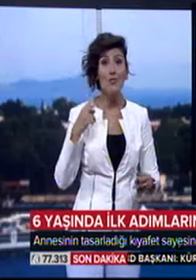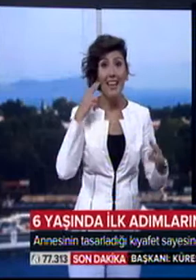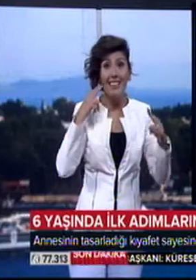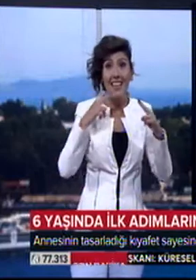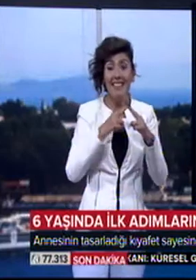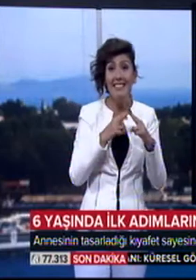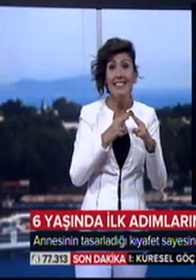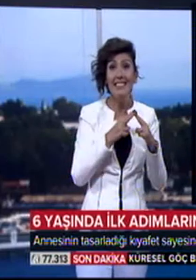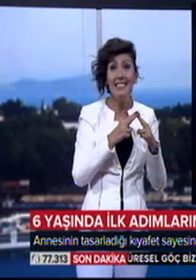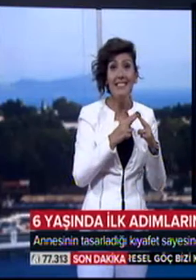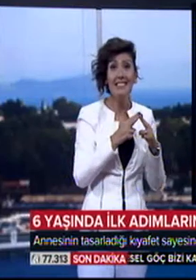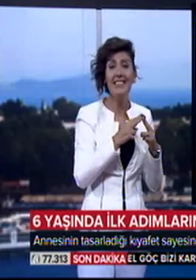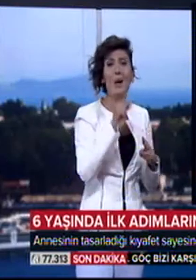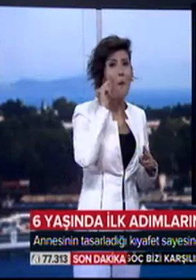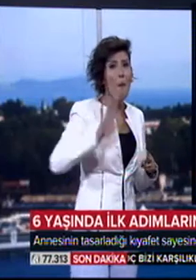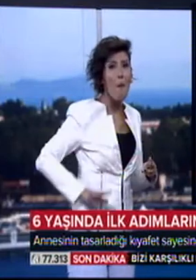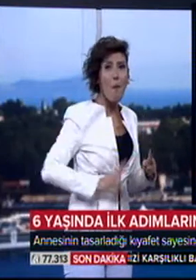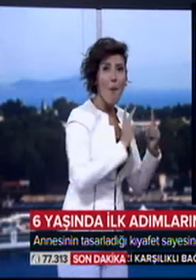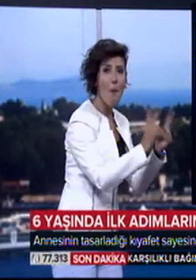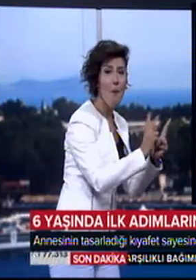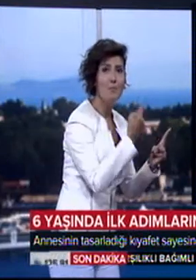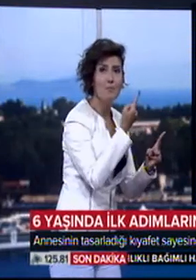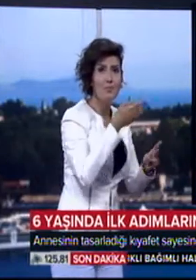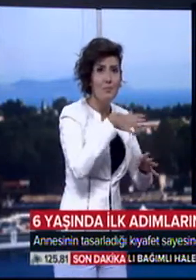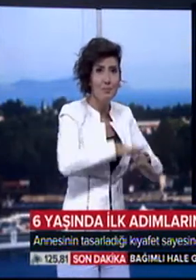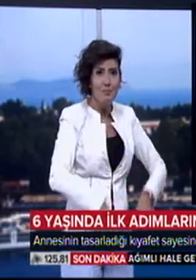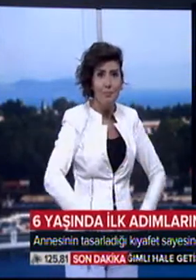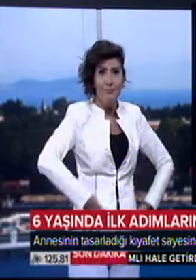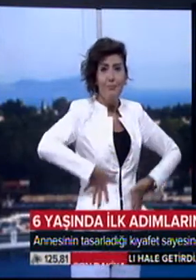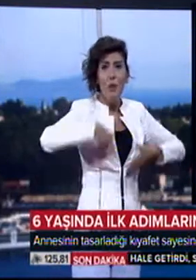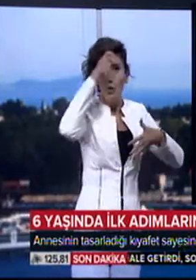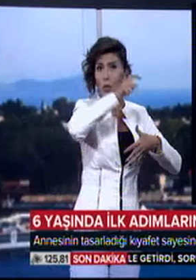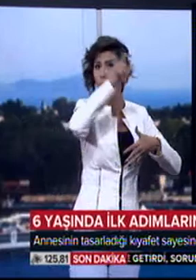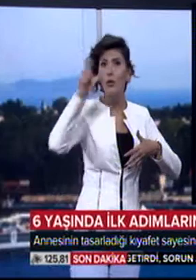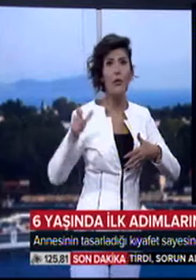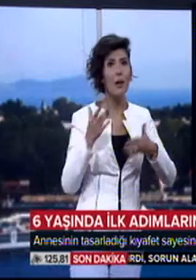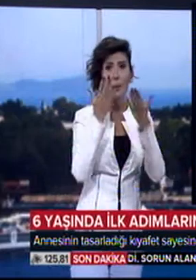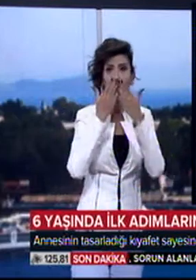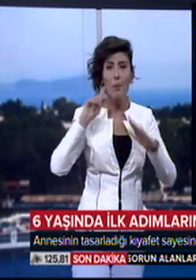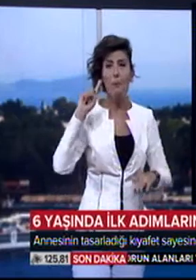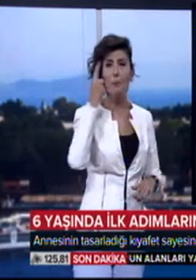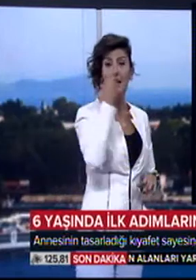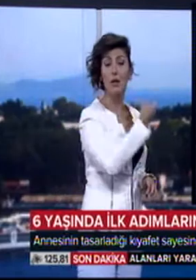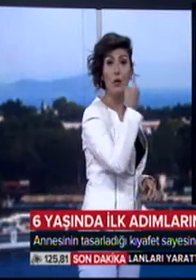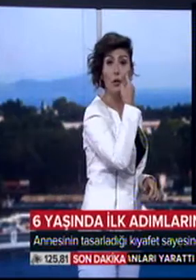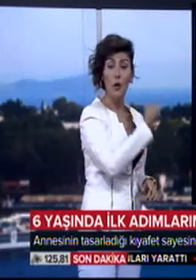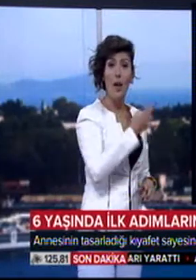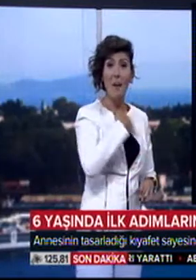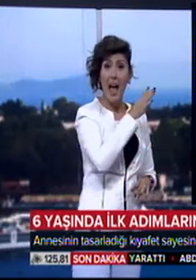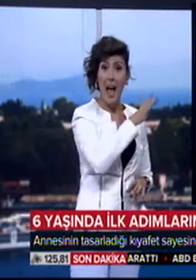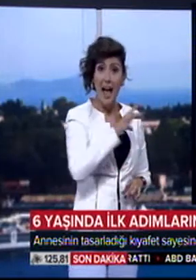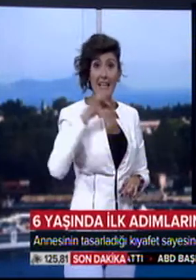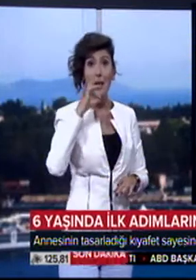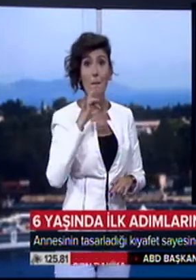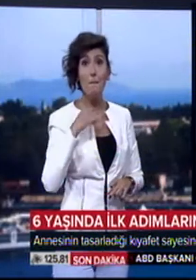böyle bir alet olduğunu söylemiştim. Türkiye'de de olmadığını söylemiştim. Elde edersen model